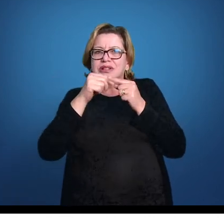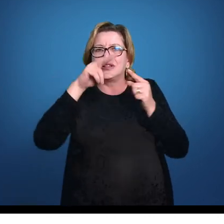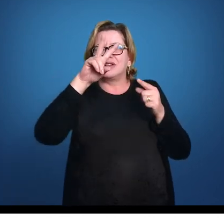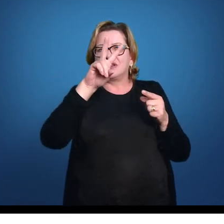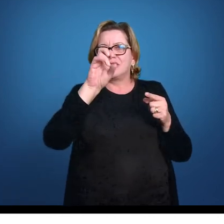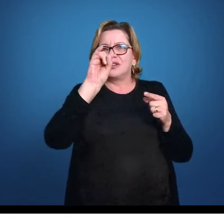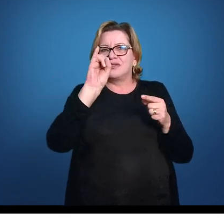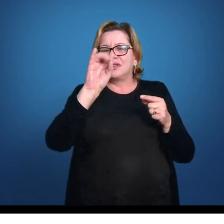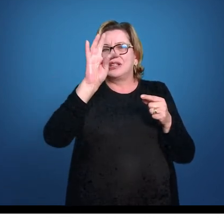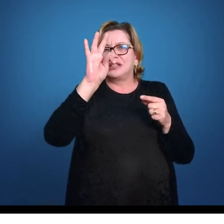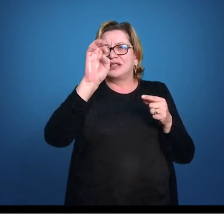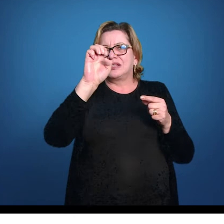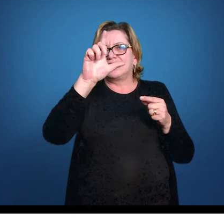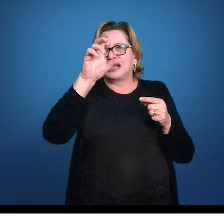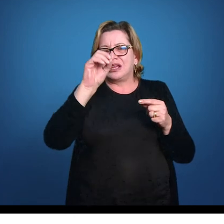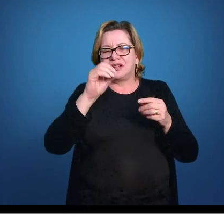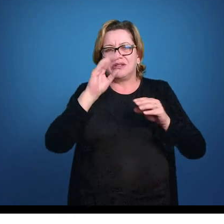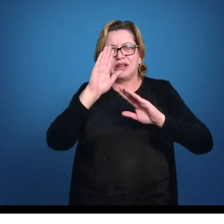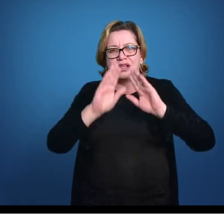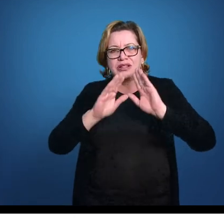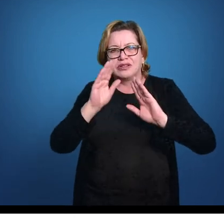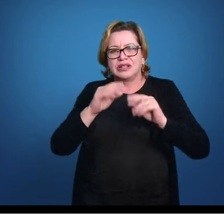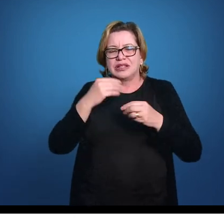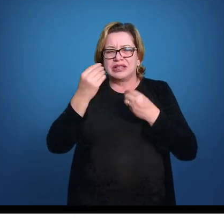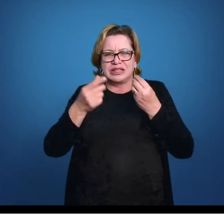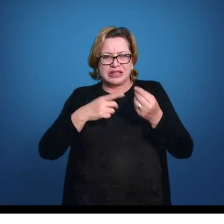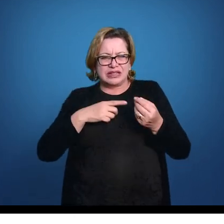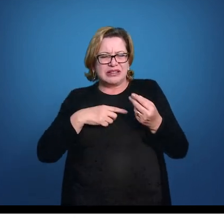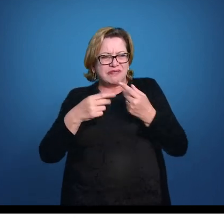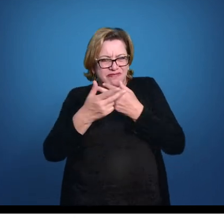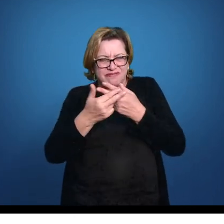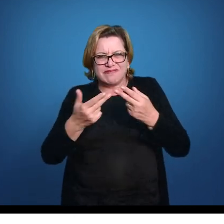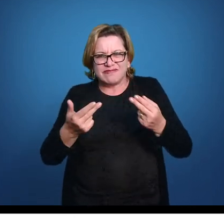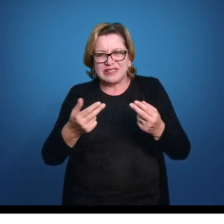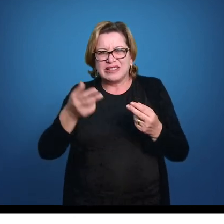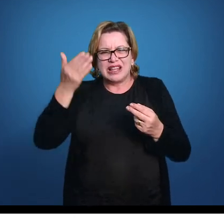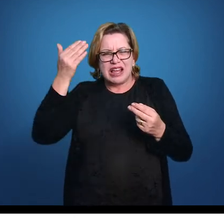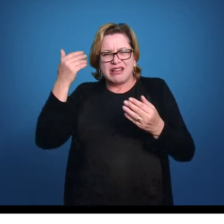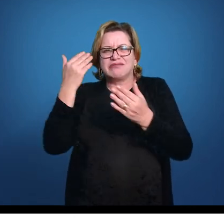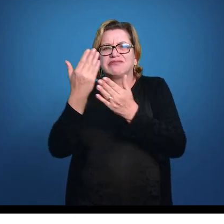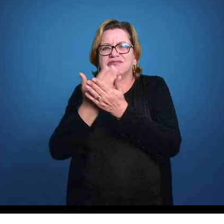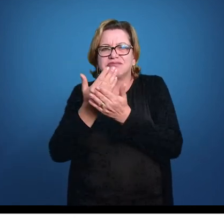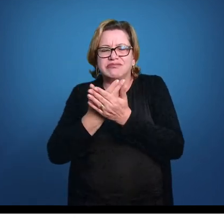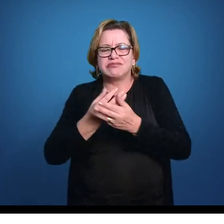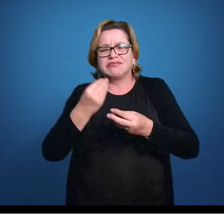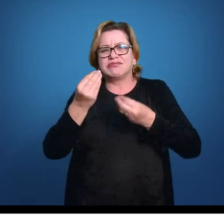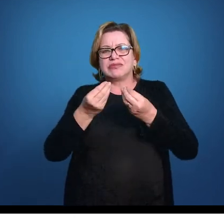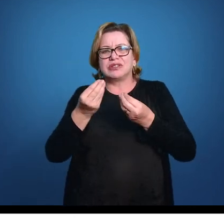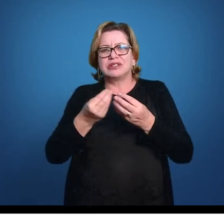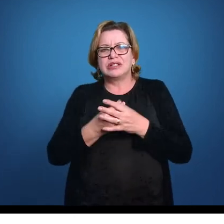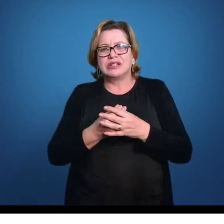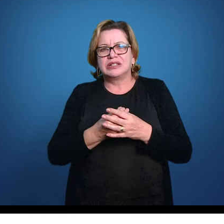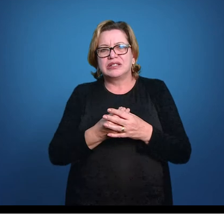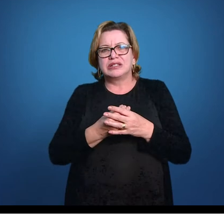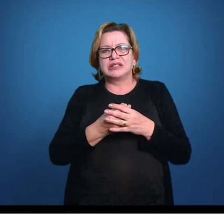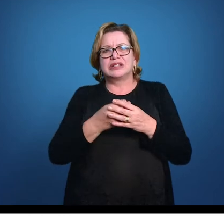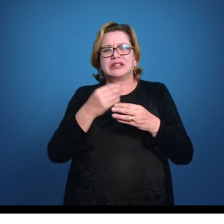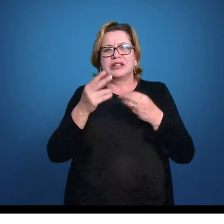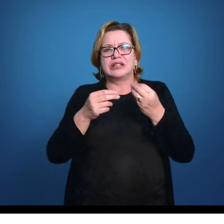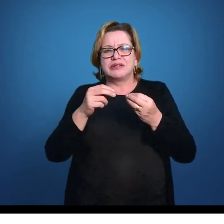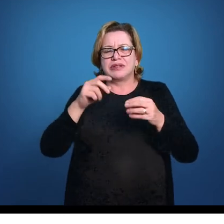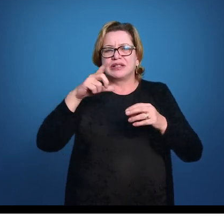oligolésticos, que tinham pouco vitelo, aléstos sem vitelo, teloléstico com vitelo numa das extremidades,